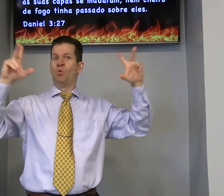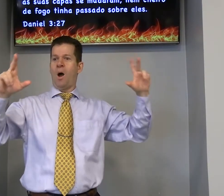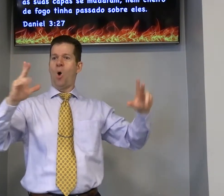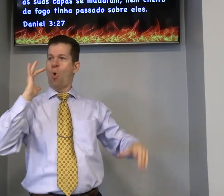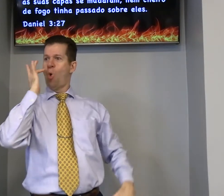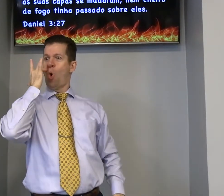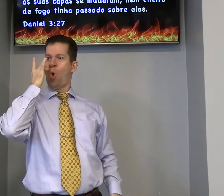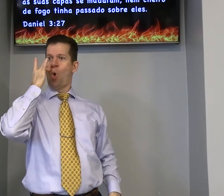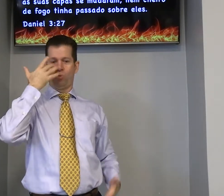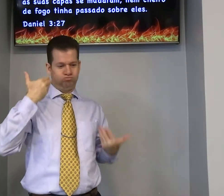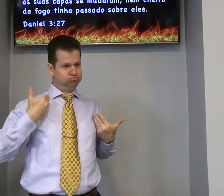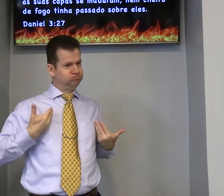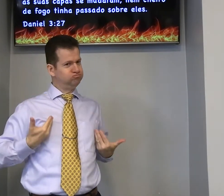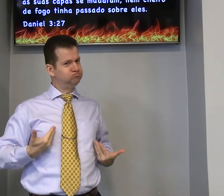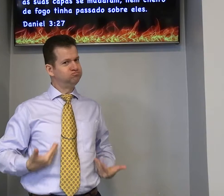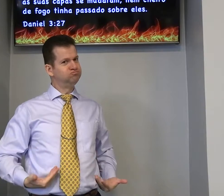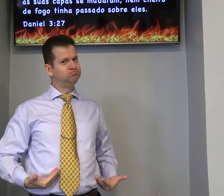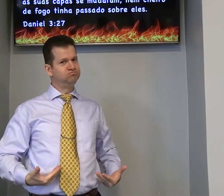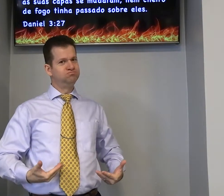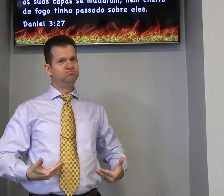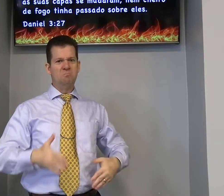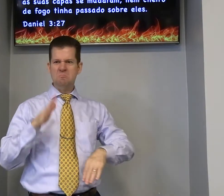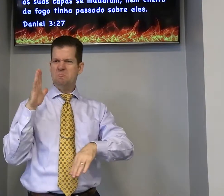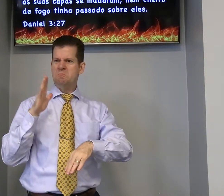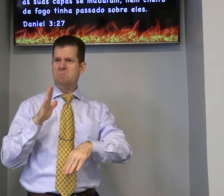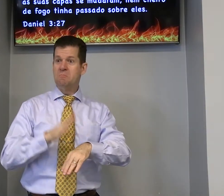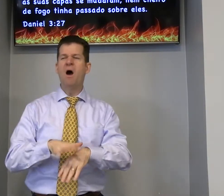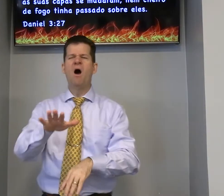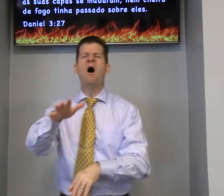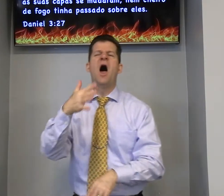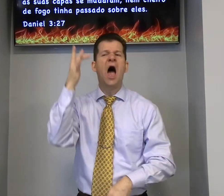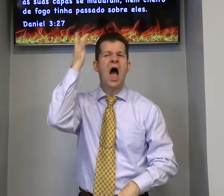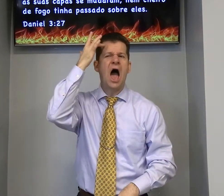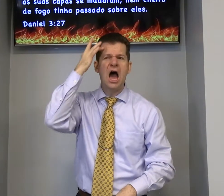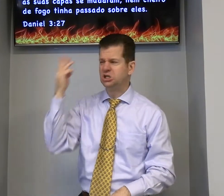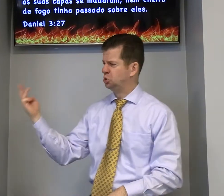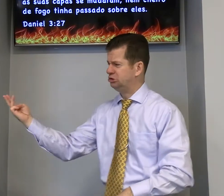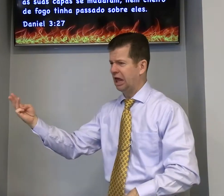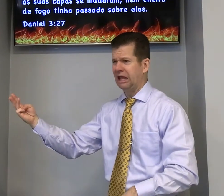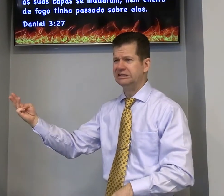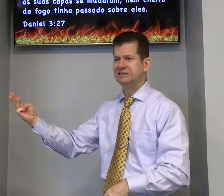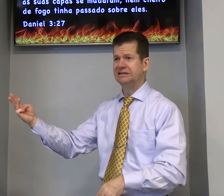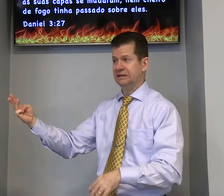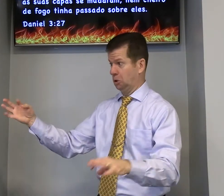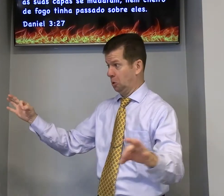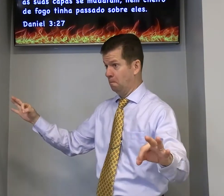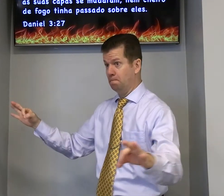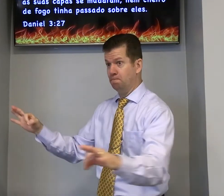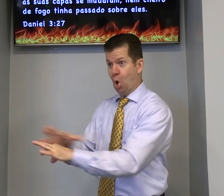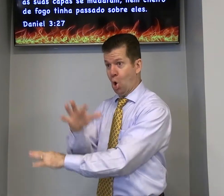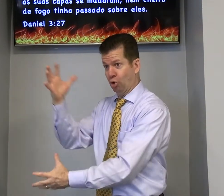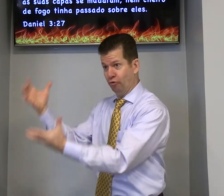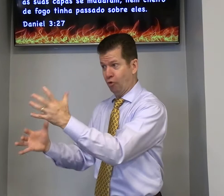o rei percebeu a diferença e os três saíram como ouro os três